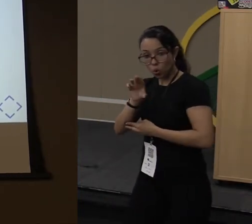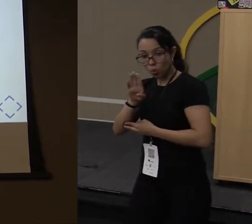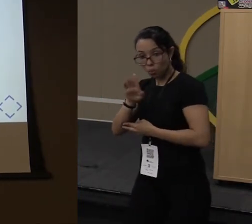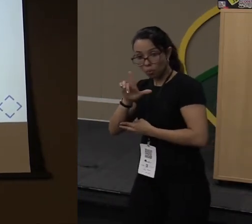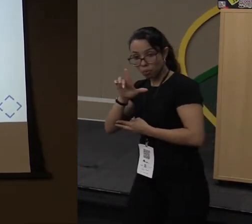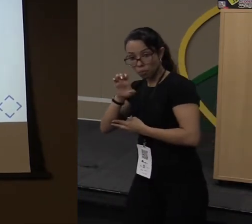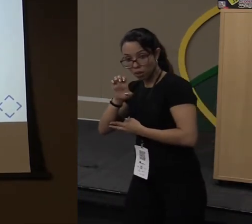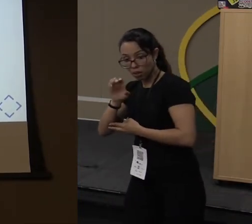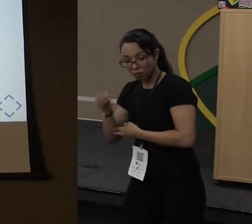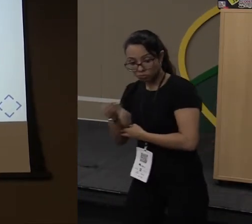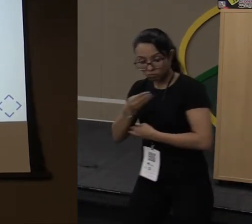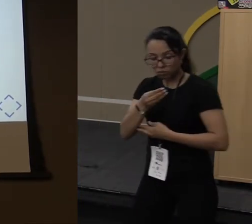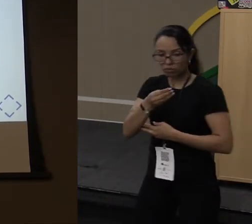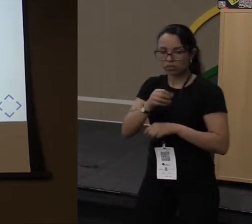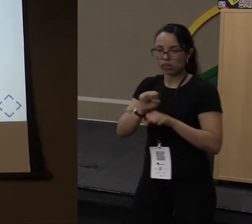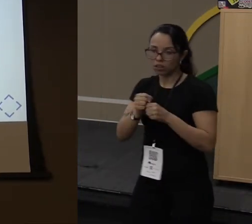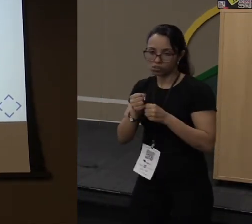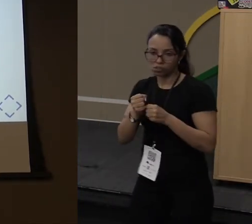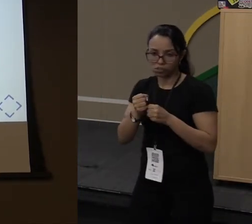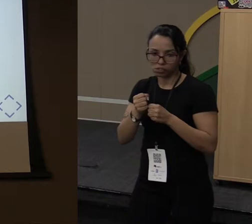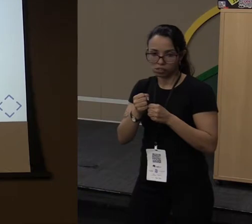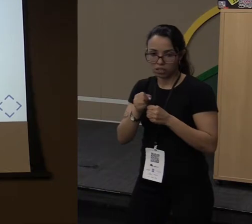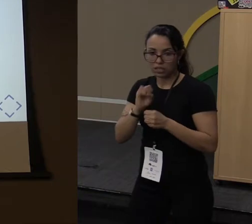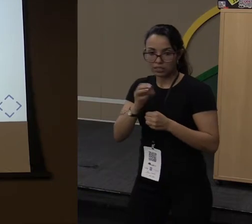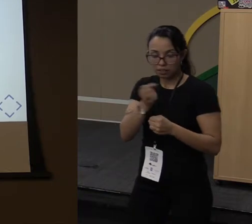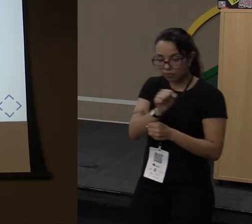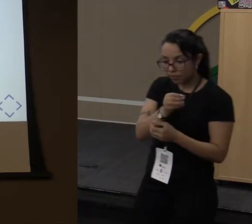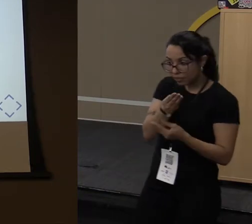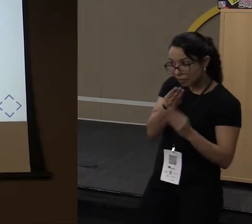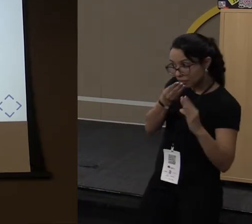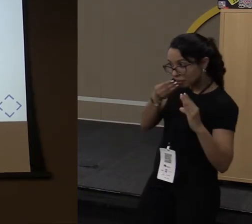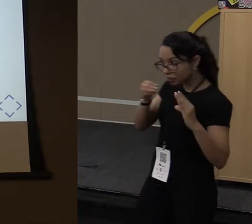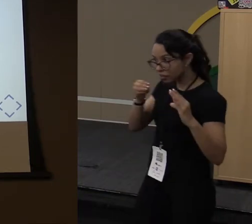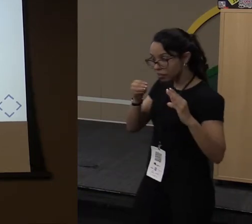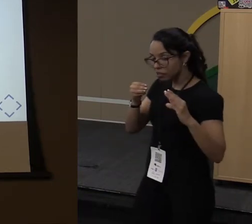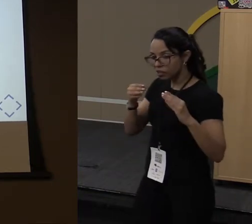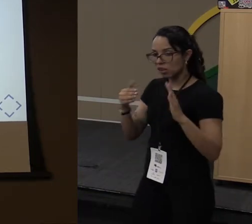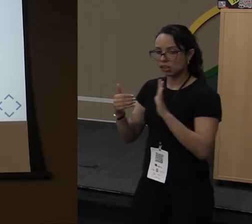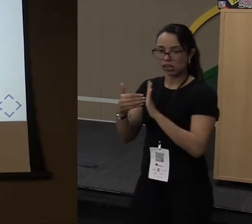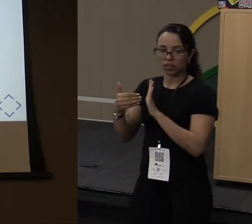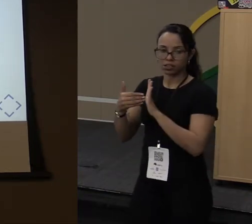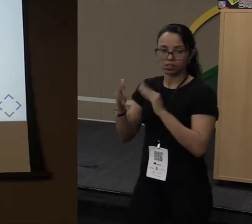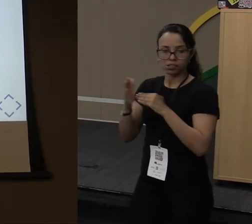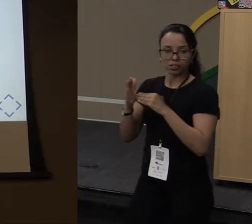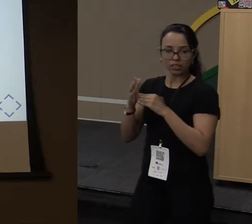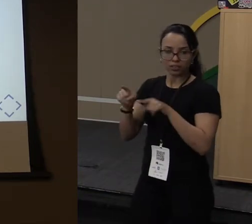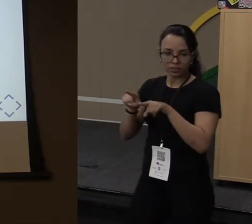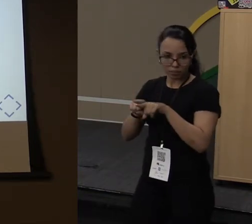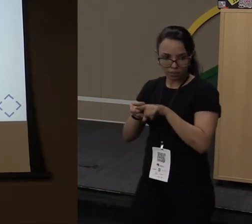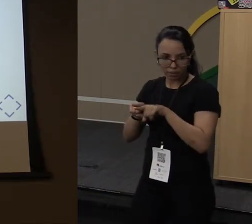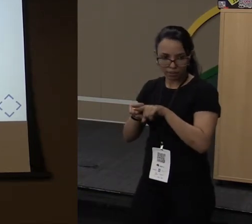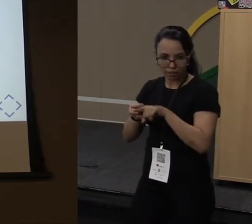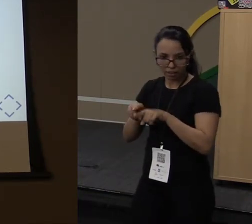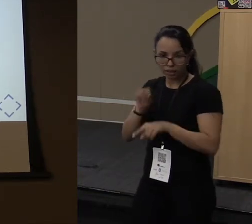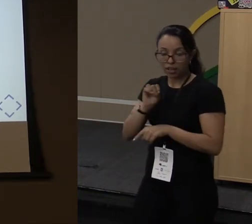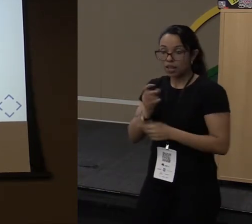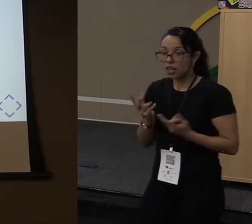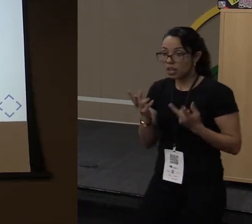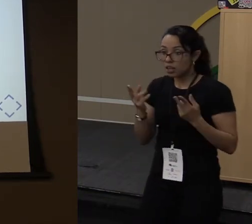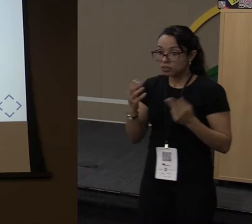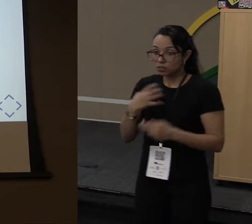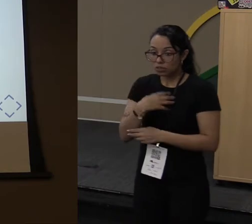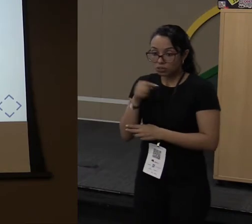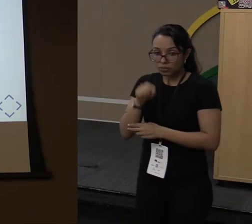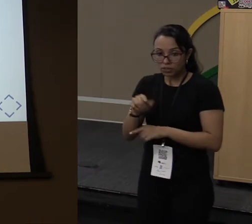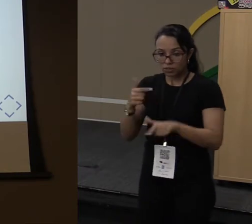tentar retornar um double, vai quebrar. É assim que o compilador trabalha. Você tipa em um lado e não precisa tipar do